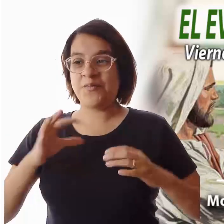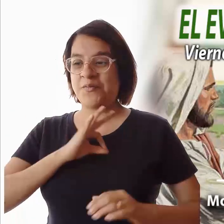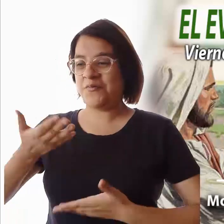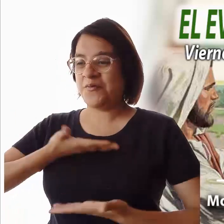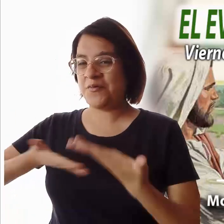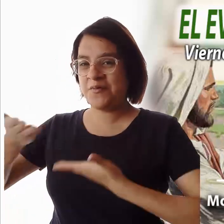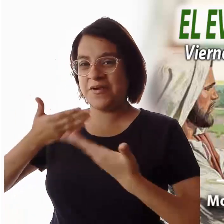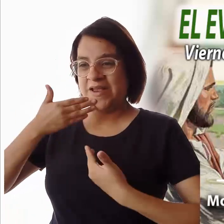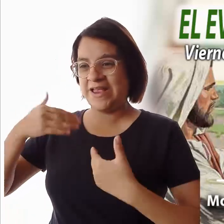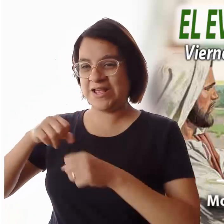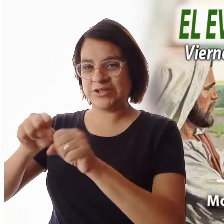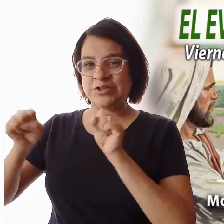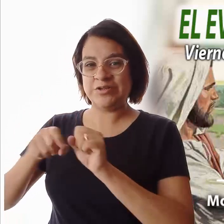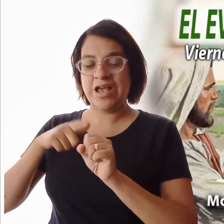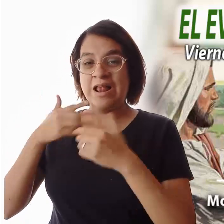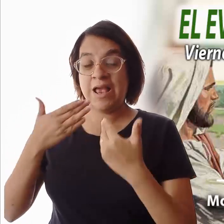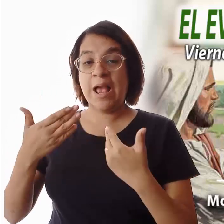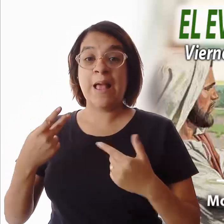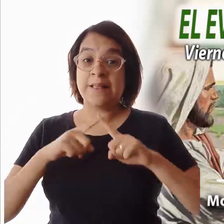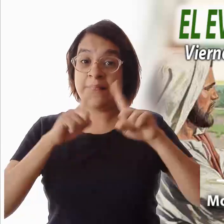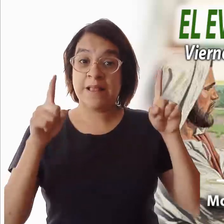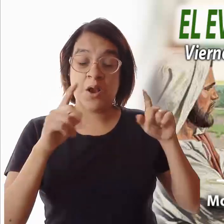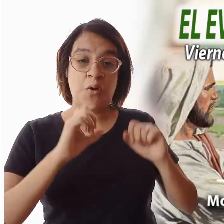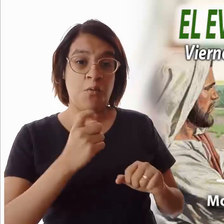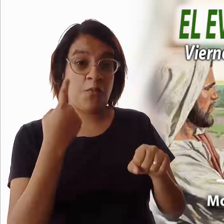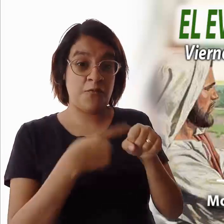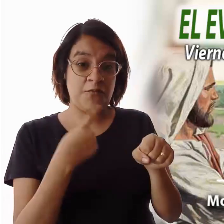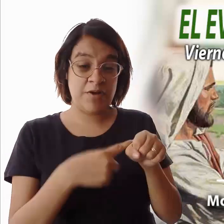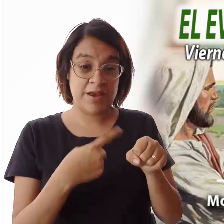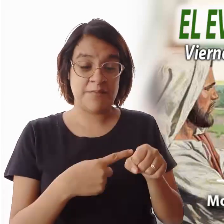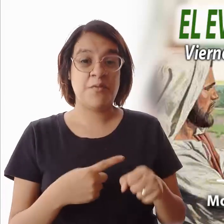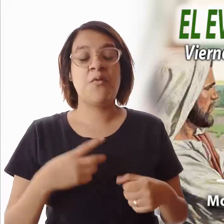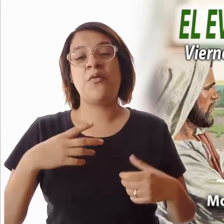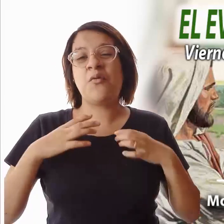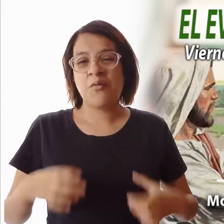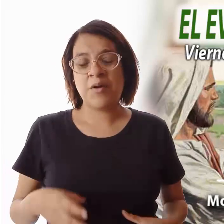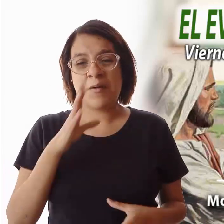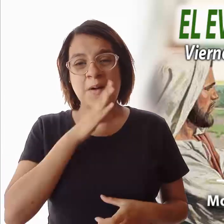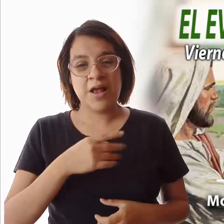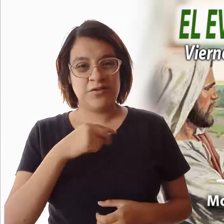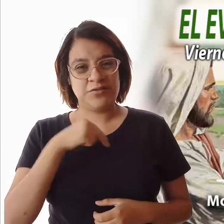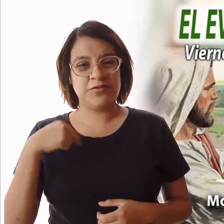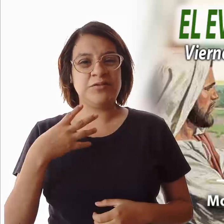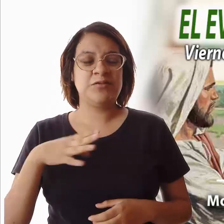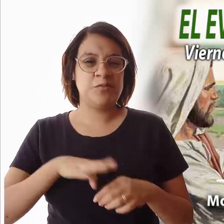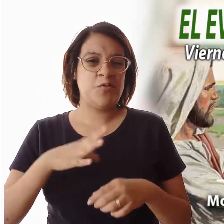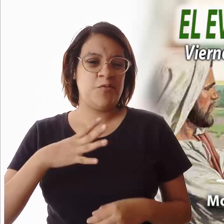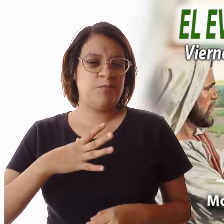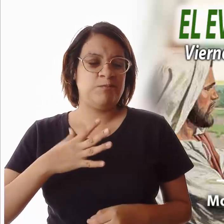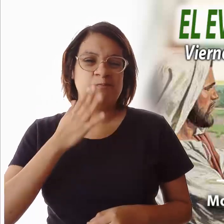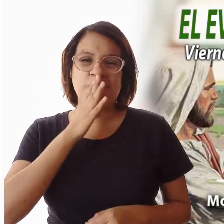demás. Cuando el dolor se hace insoportable y prolongado, nuestro carácter se torna agrio y difícil.